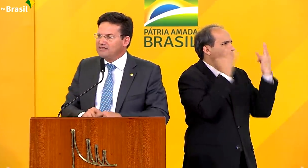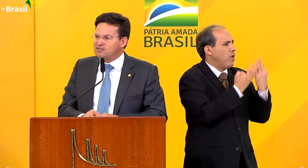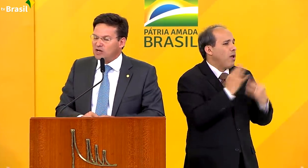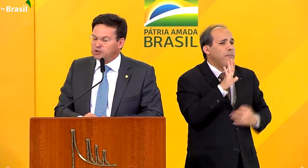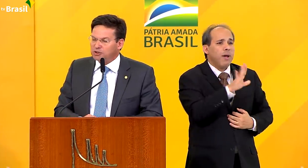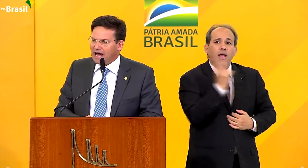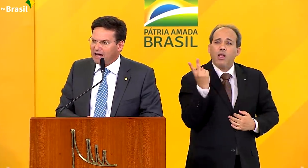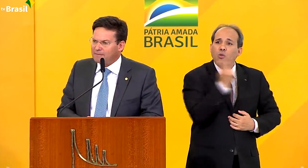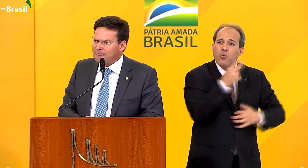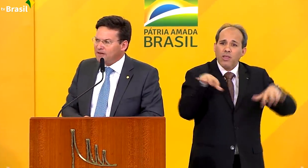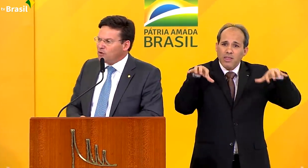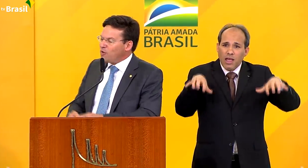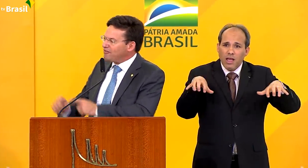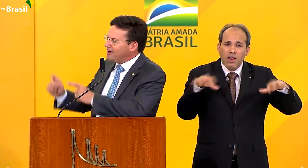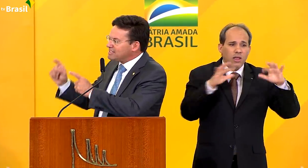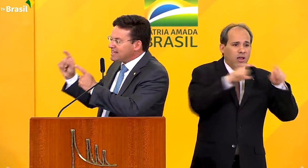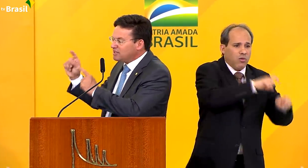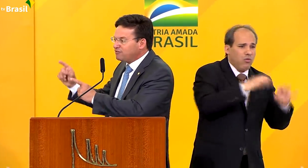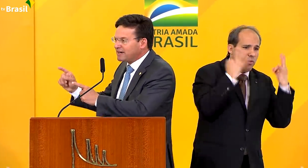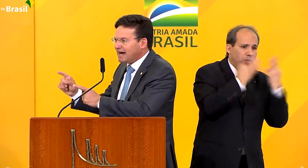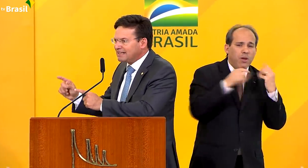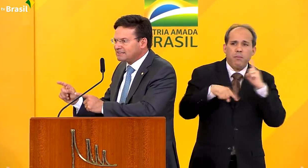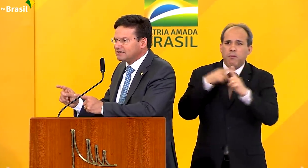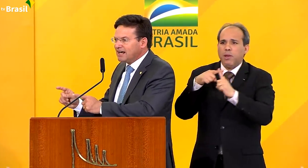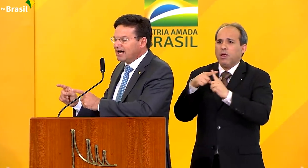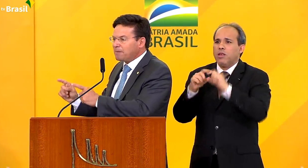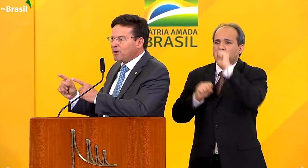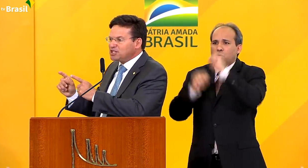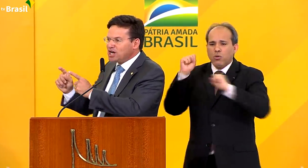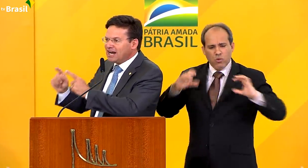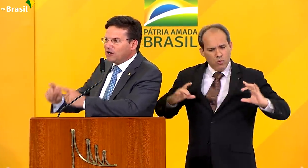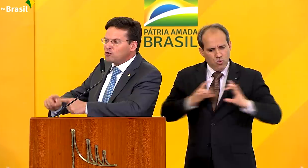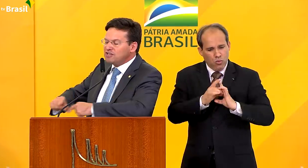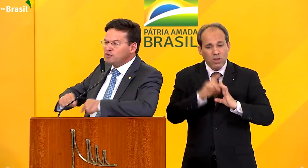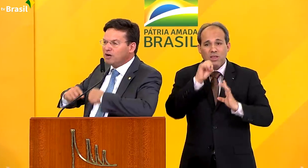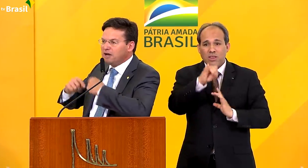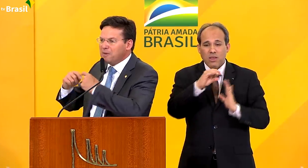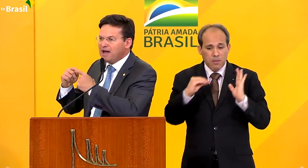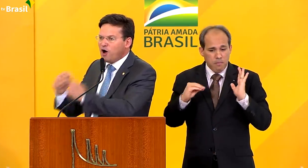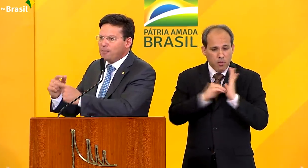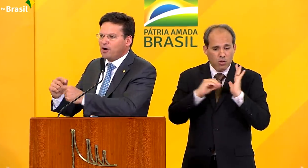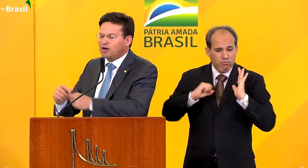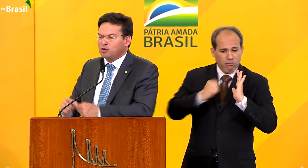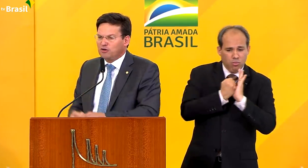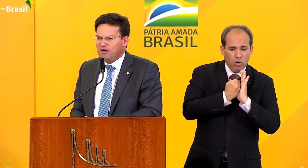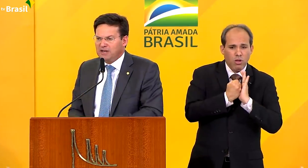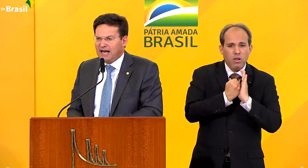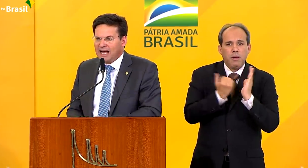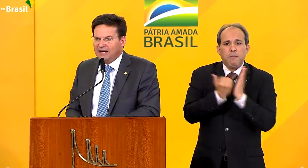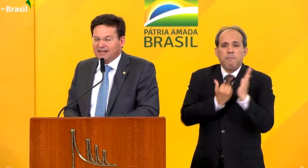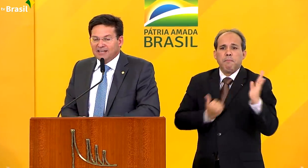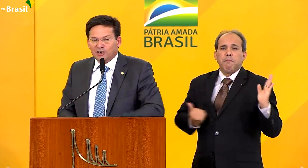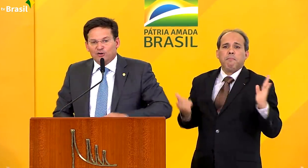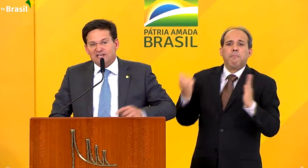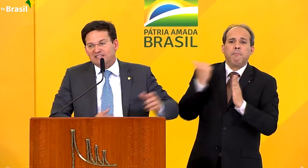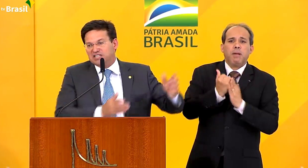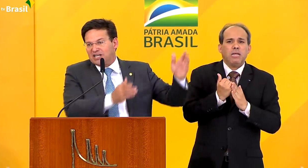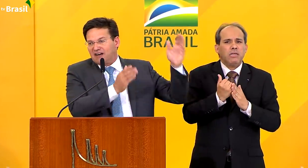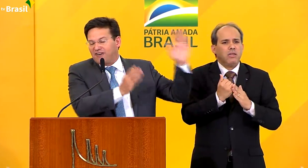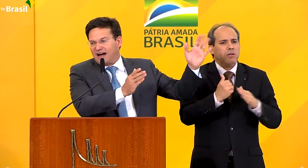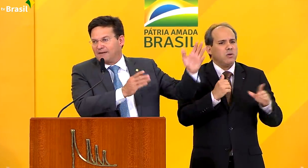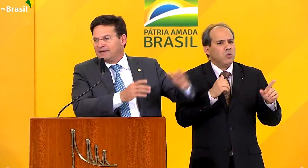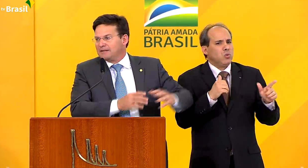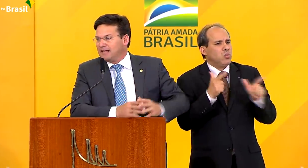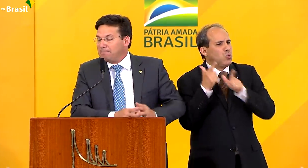mutuamente se ajudar. Uma vez certificadas, elas podem gerar, inclusive, um ganho maior para o agricultor familiar e, inclusive,